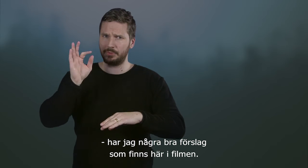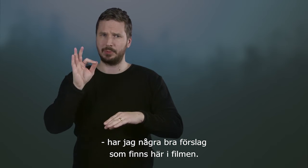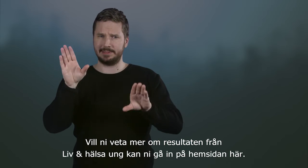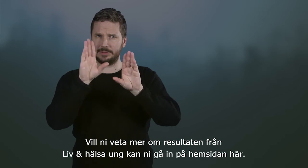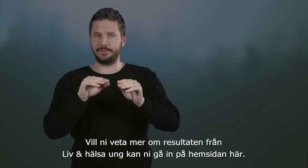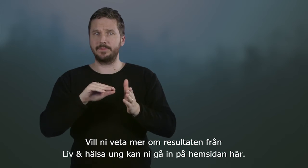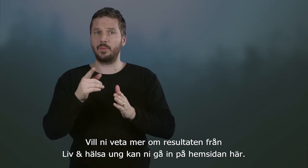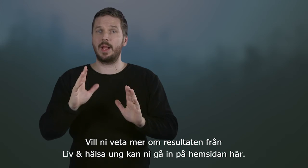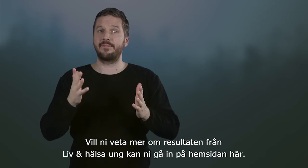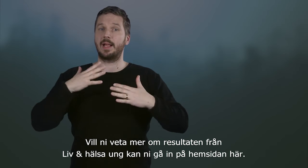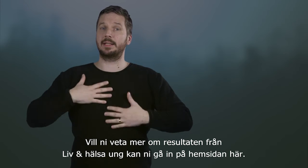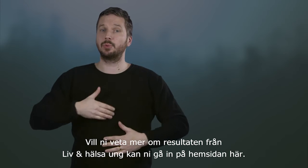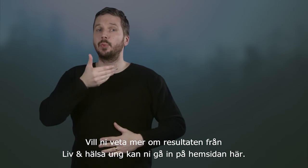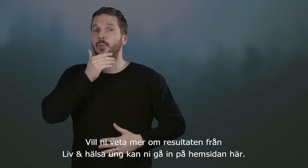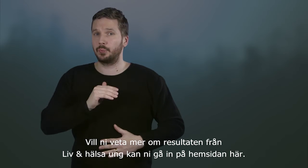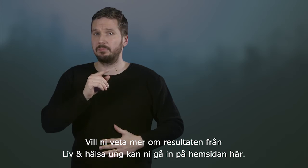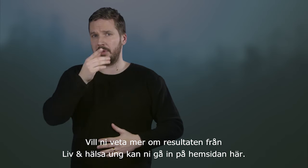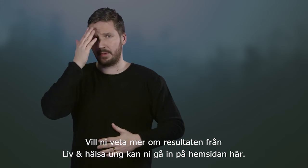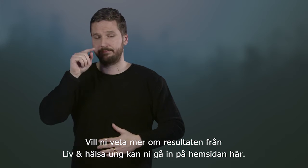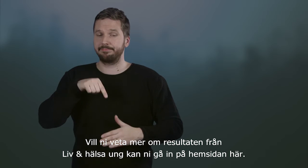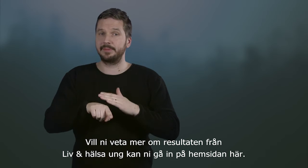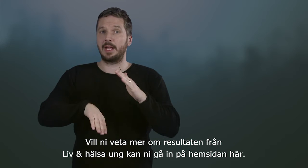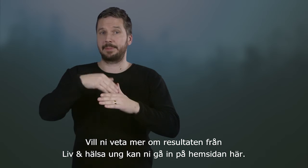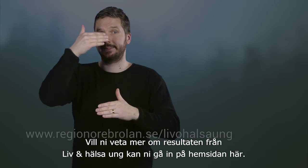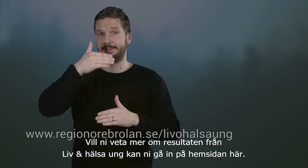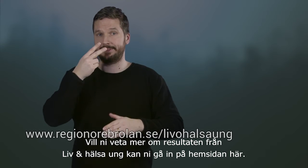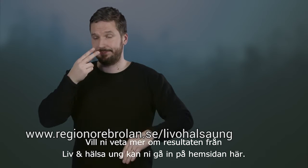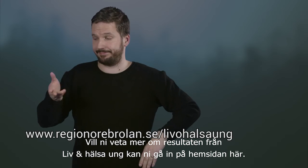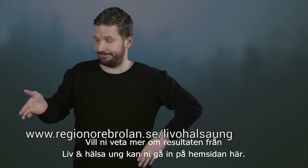veta mer om resultaten från Liv och hälsa ung kan ni gå in på hemsidan här.